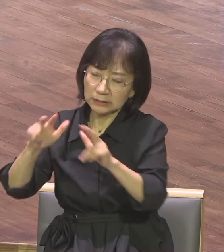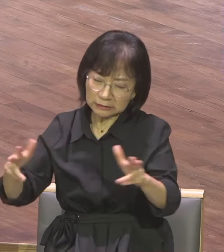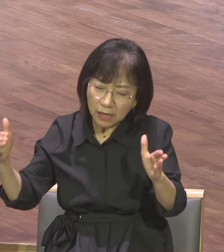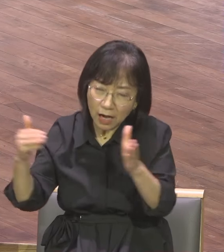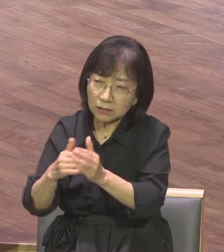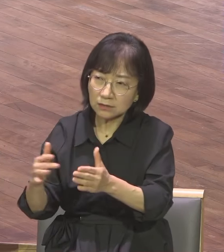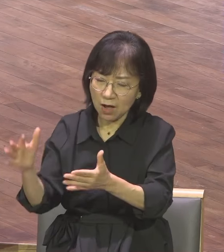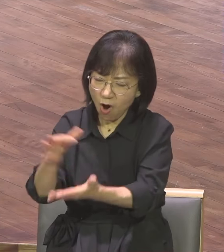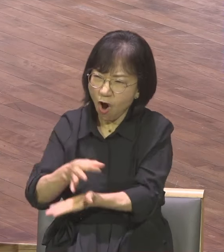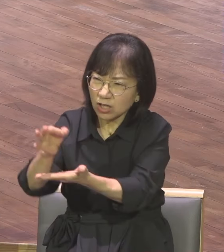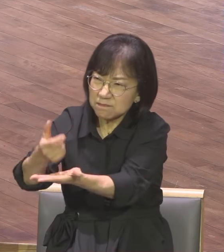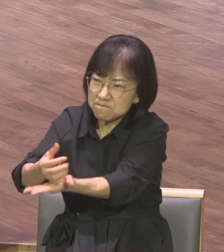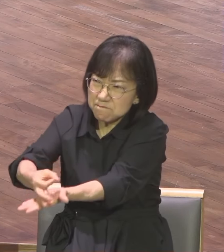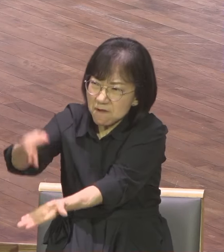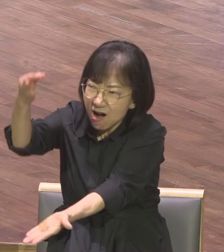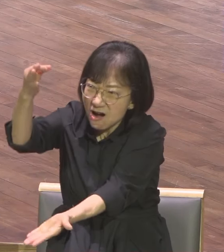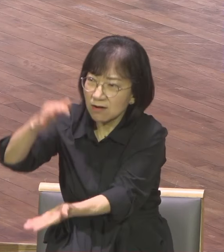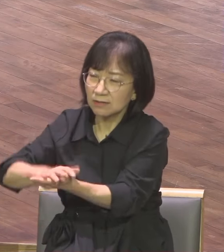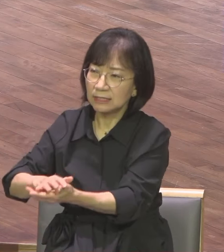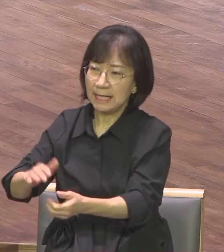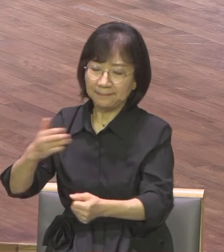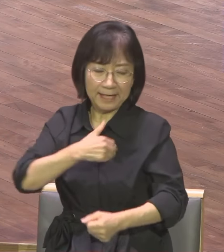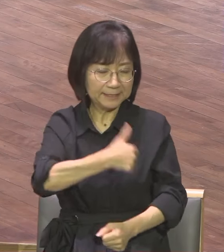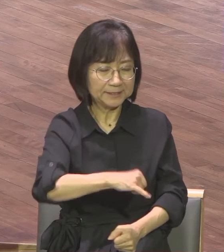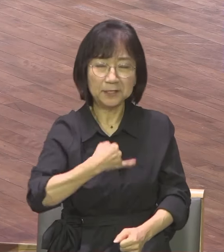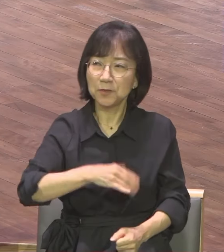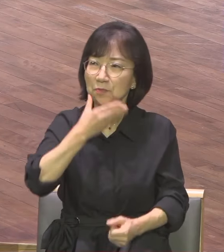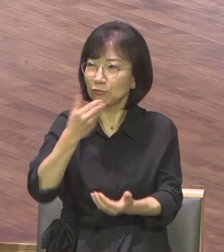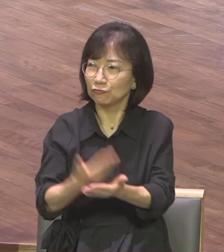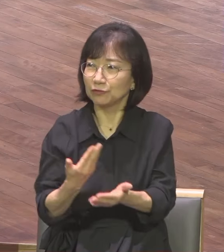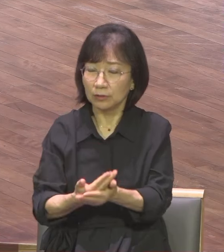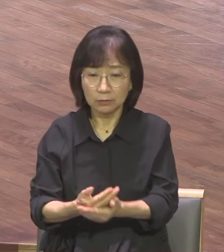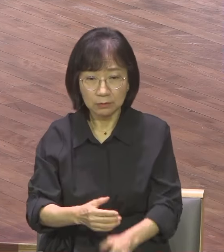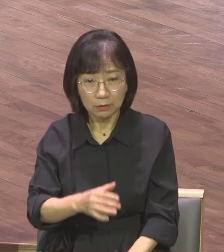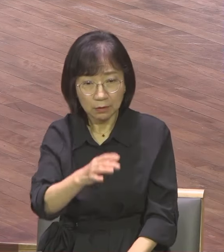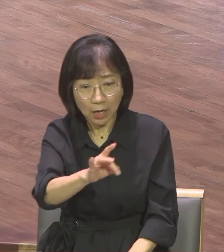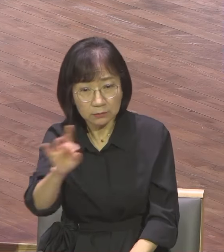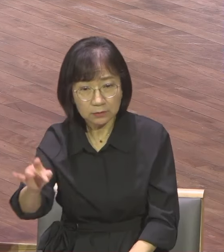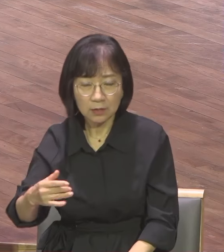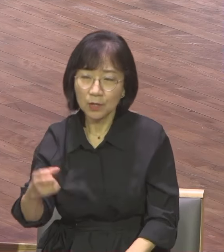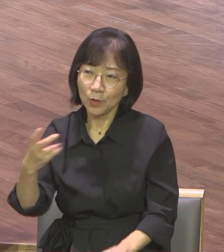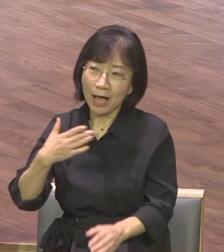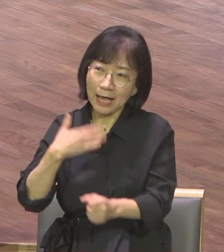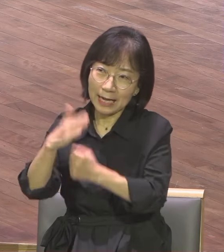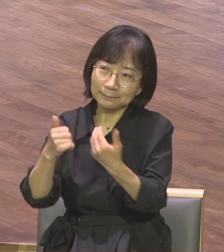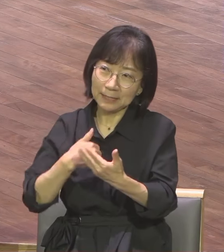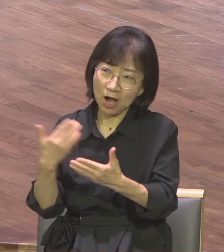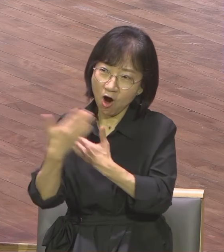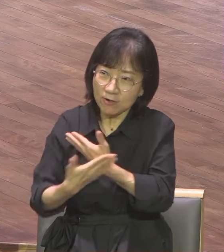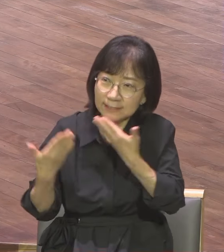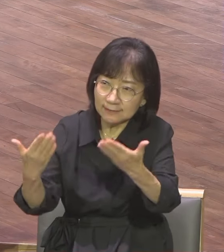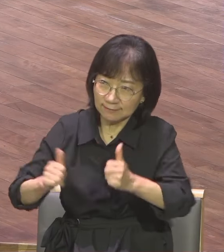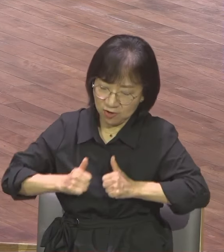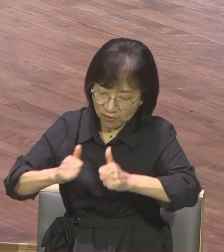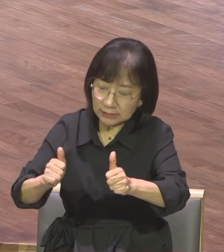내 자녀를 책임져 주세요 하나님과 거래가 아닙니다 그리 아니하실지라도